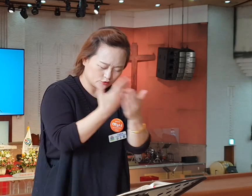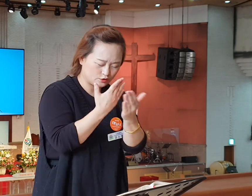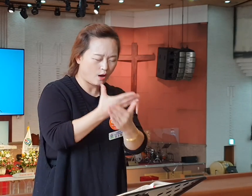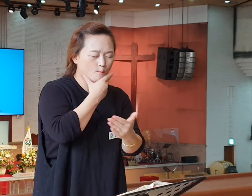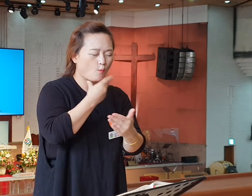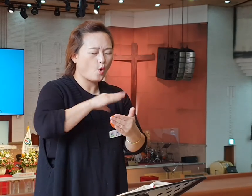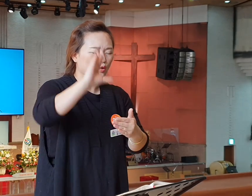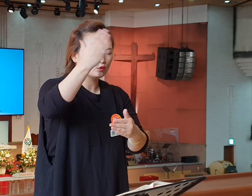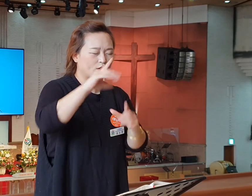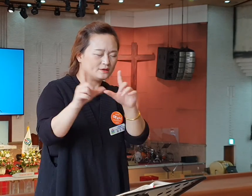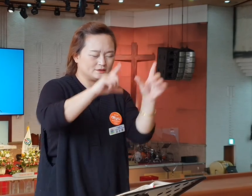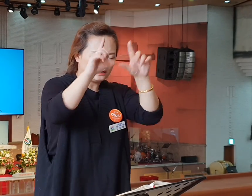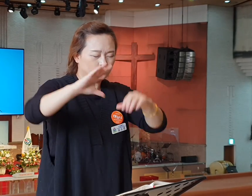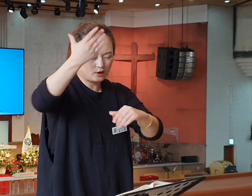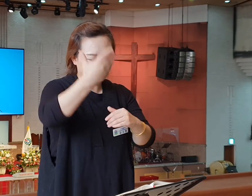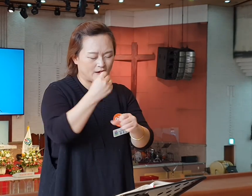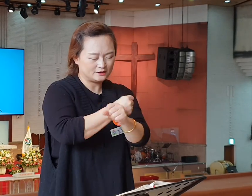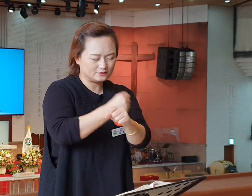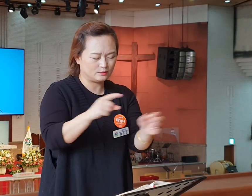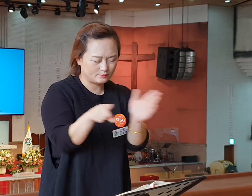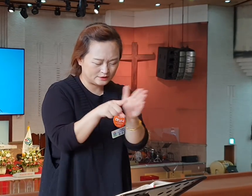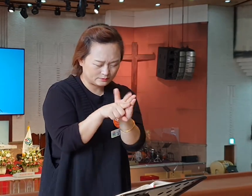삶들이 되게 하실 줄 믿습니다. 주여 세번 퀴부르고 통성으로 기도합니다.